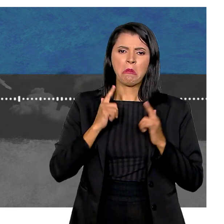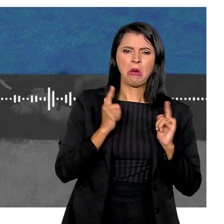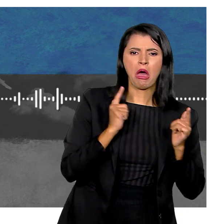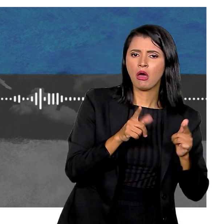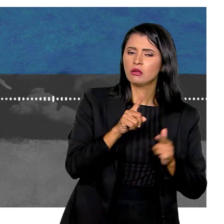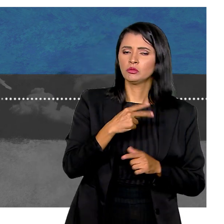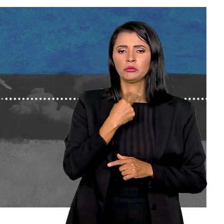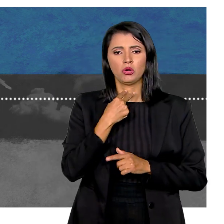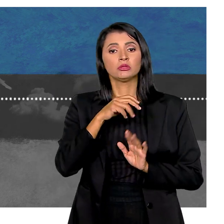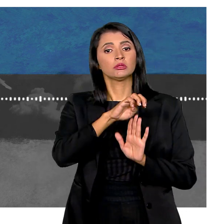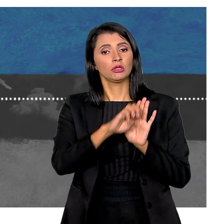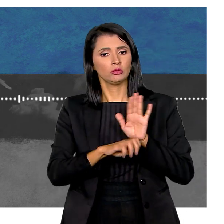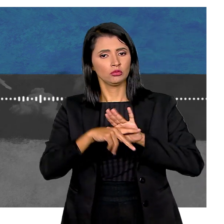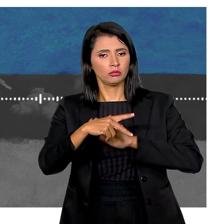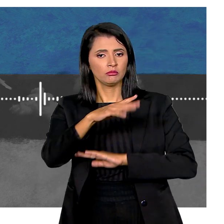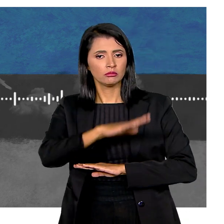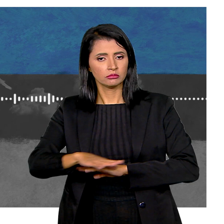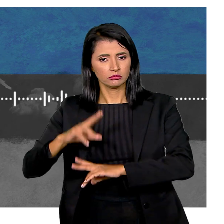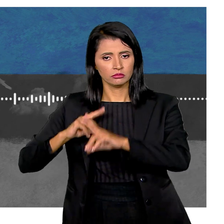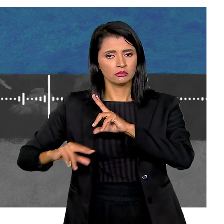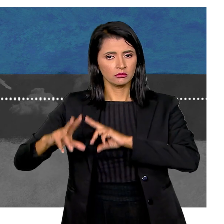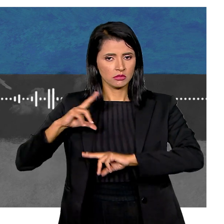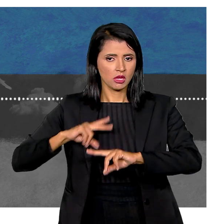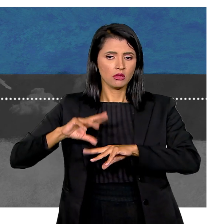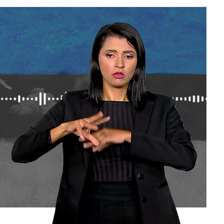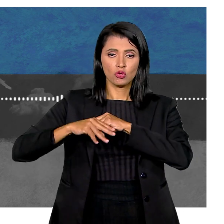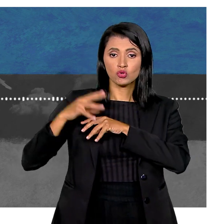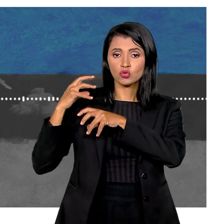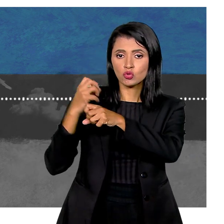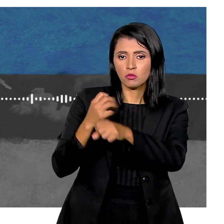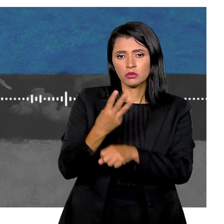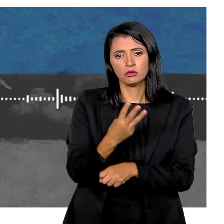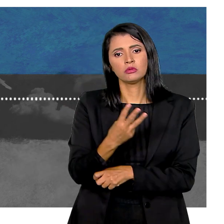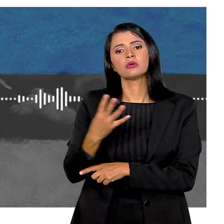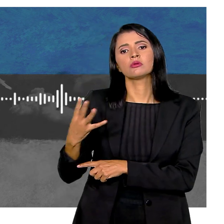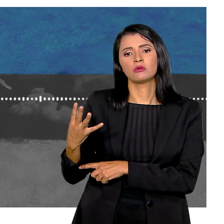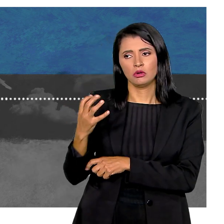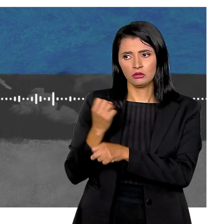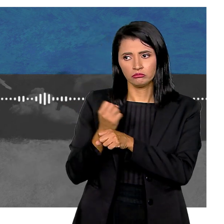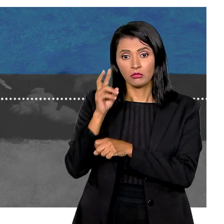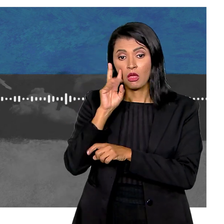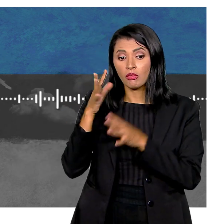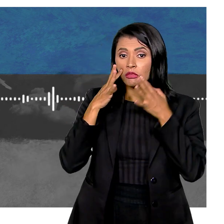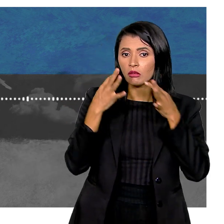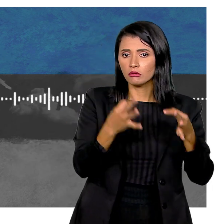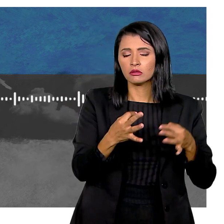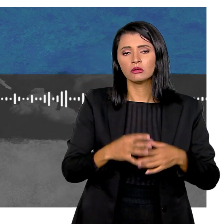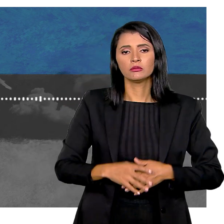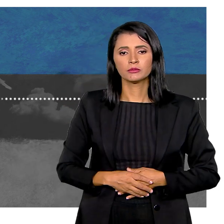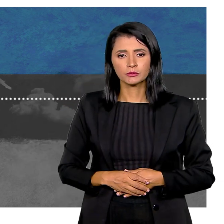situações constrangedoras O Estatuto da Criança e do Adolescente Vai completar 34 anos E nos chama a atenção para isso